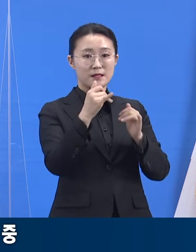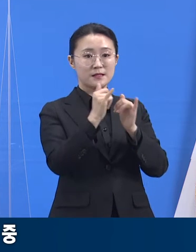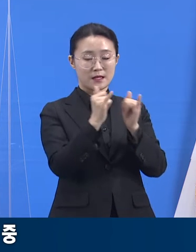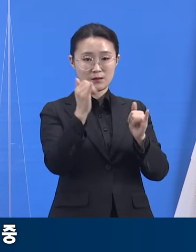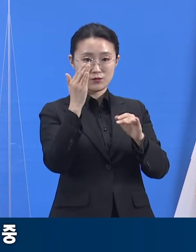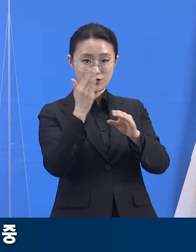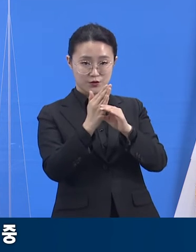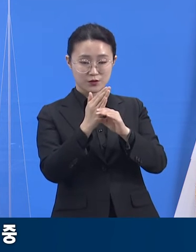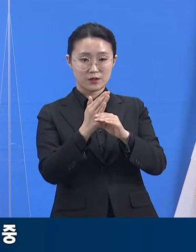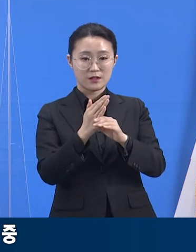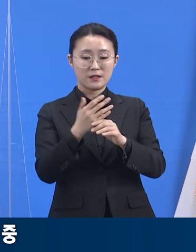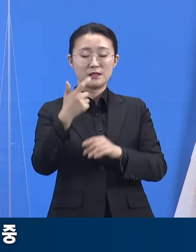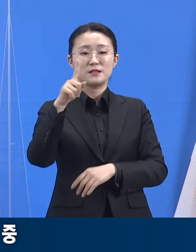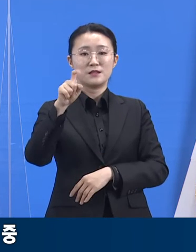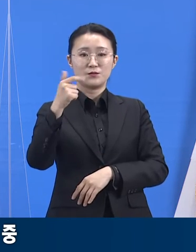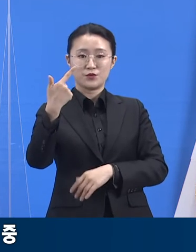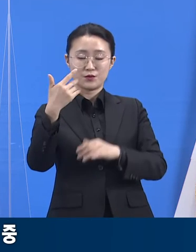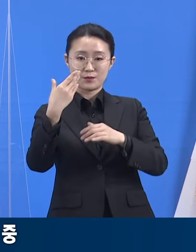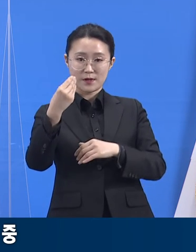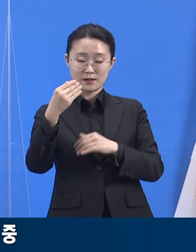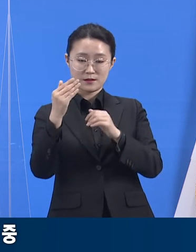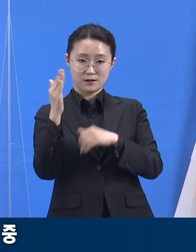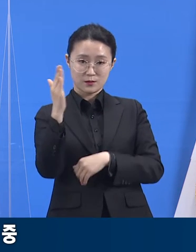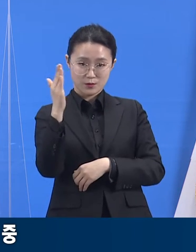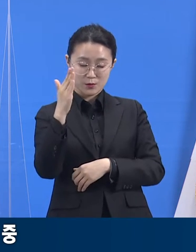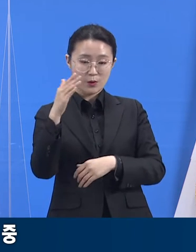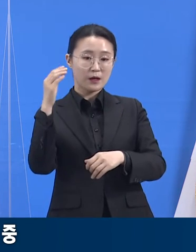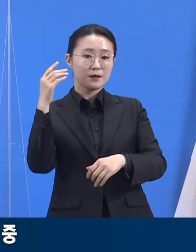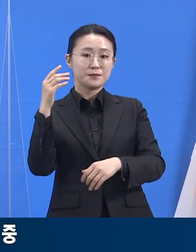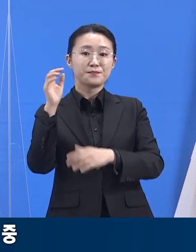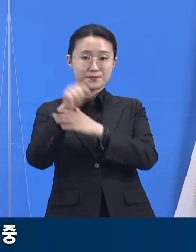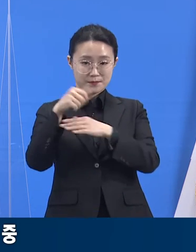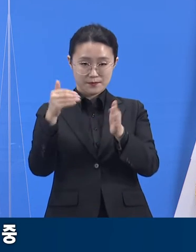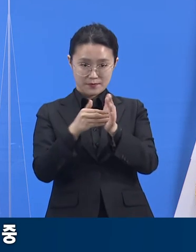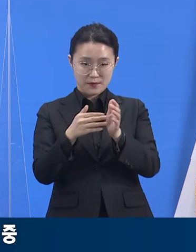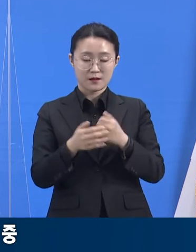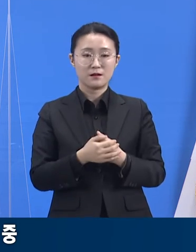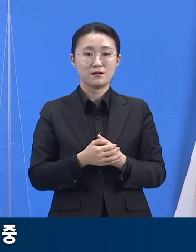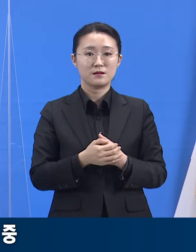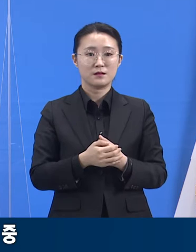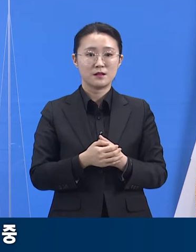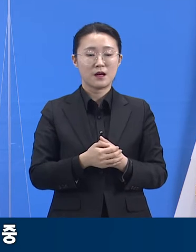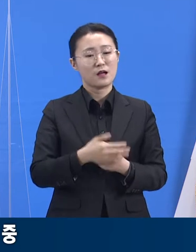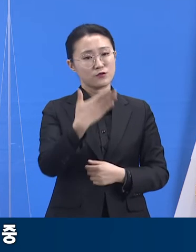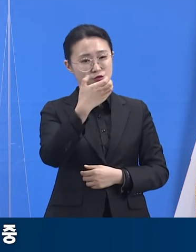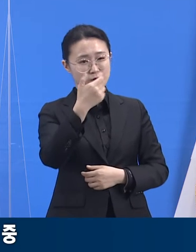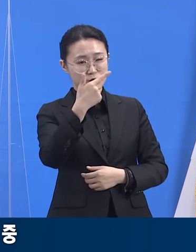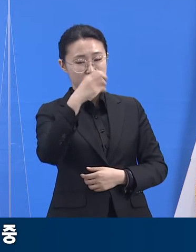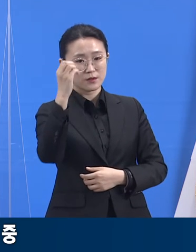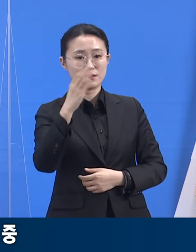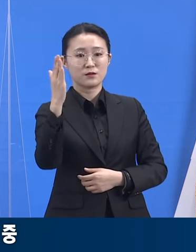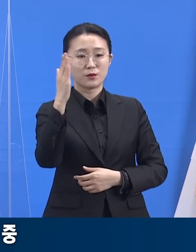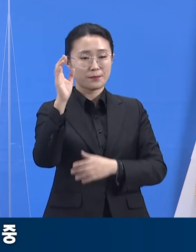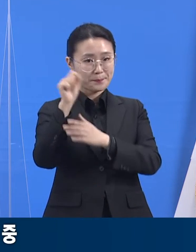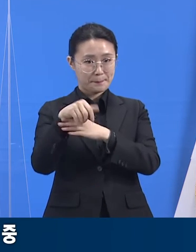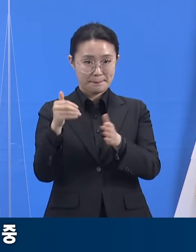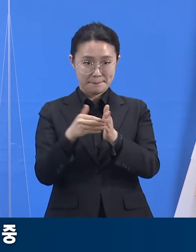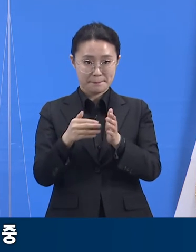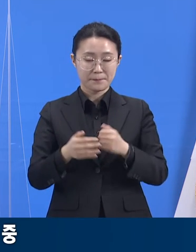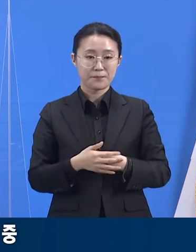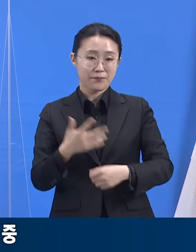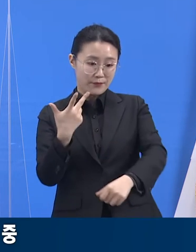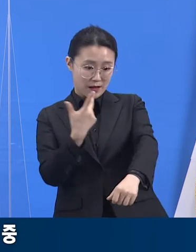동의하셨으며, 동의율은 92.7%입니다. 접종 동의자 대비 접종률은 96